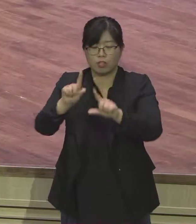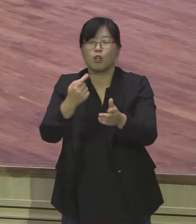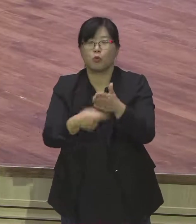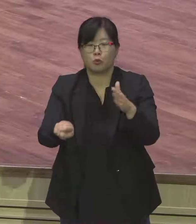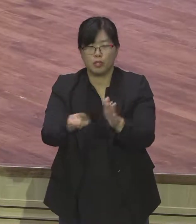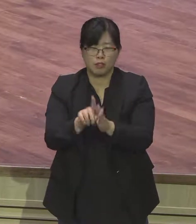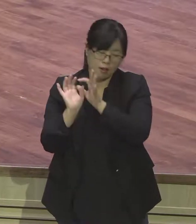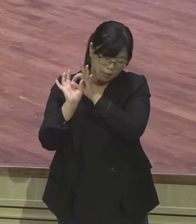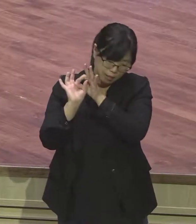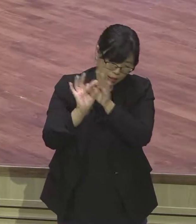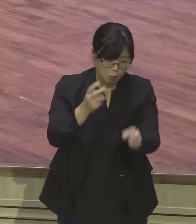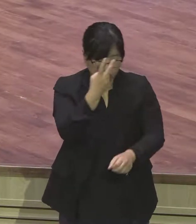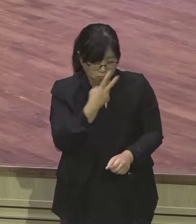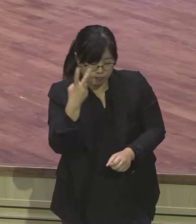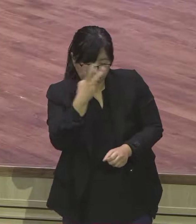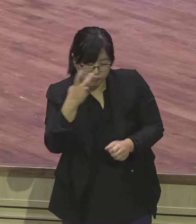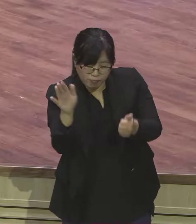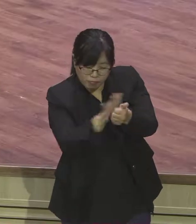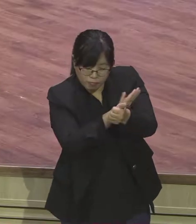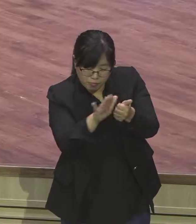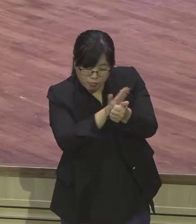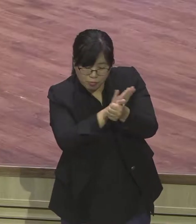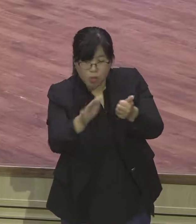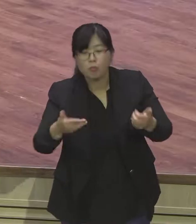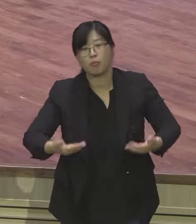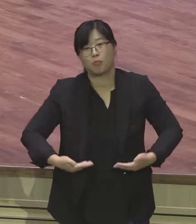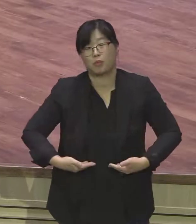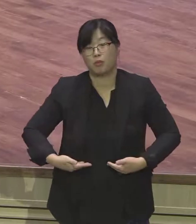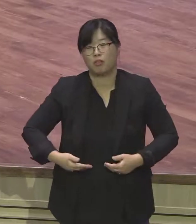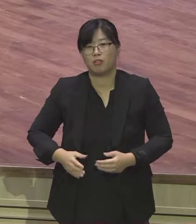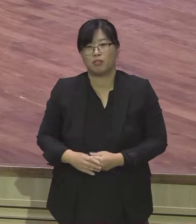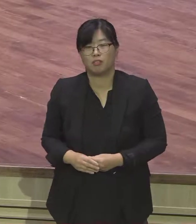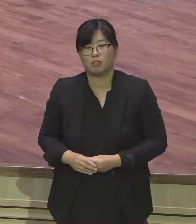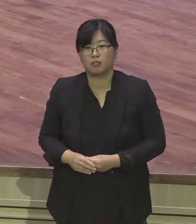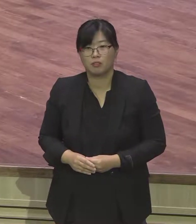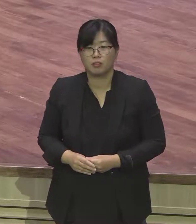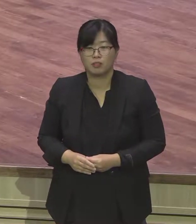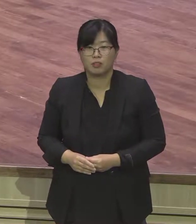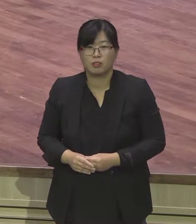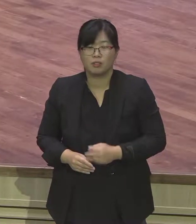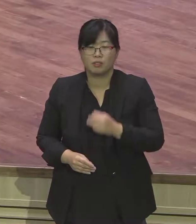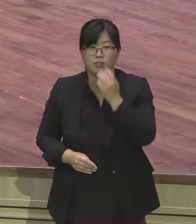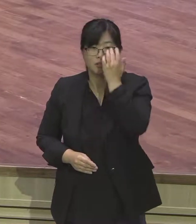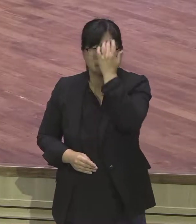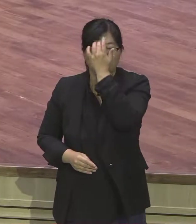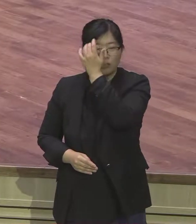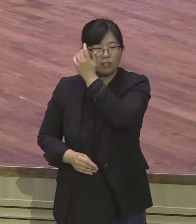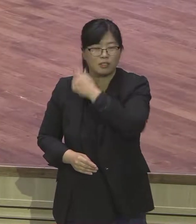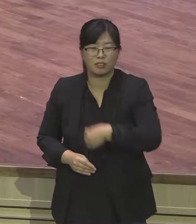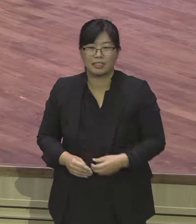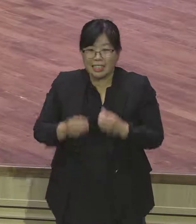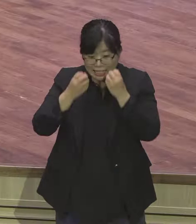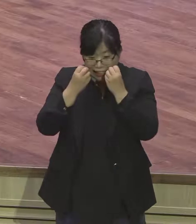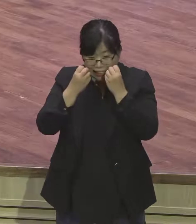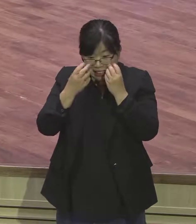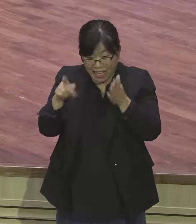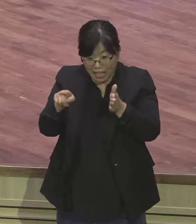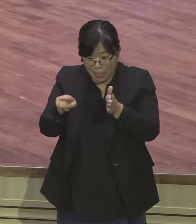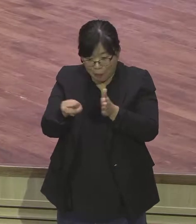이제 방향은 새 가족이 영적 성장을 해가지고 이제 뭐요? 그 사람이